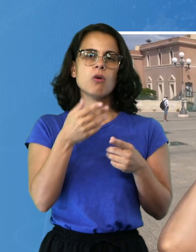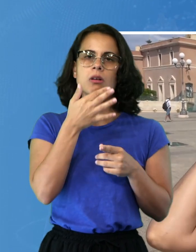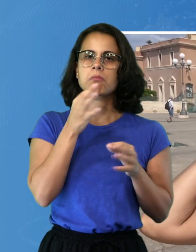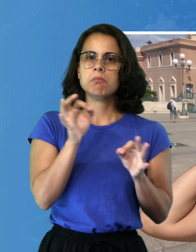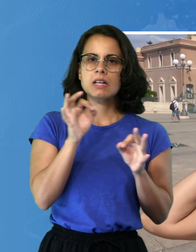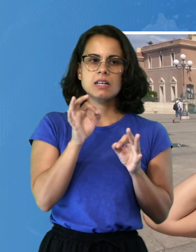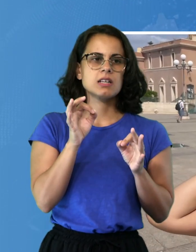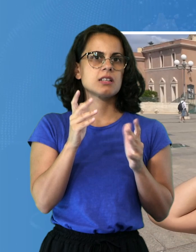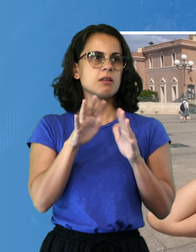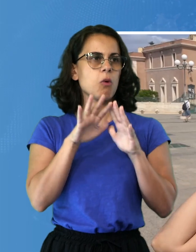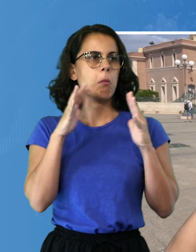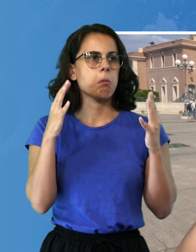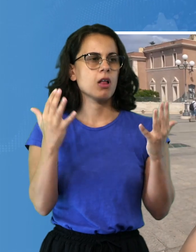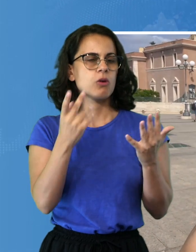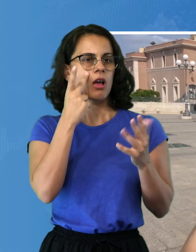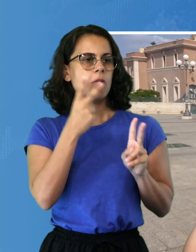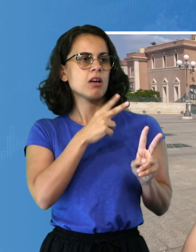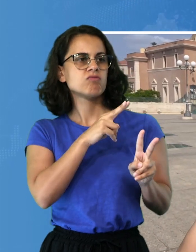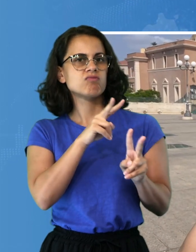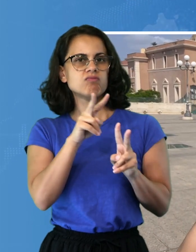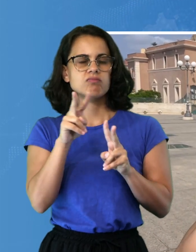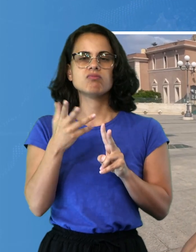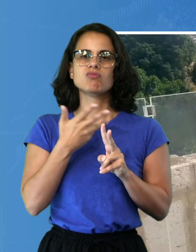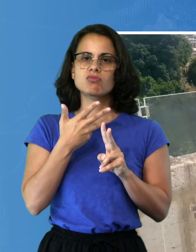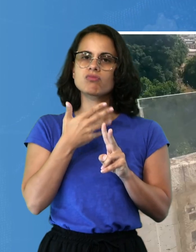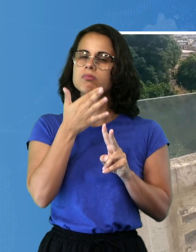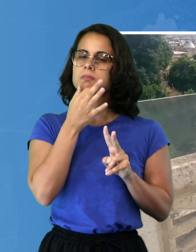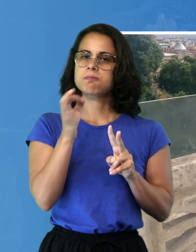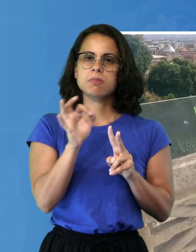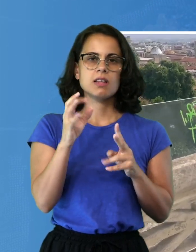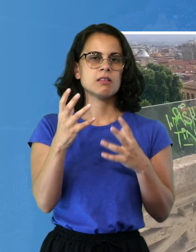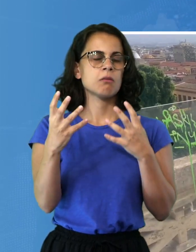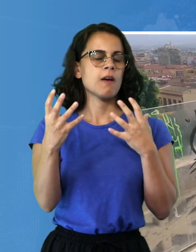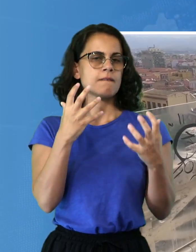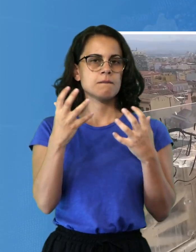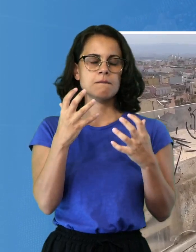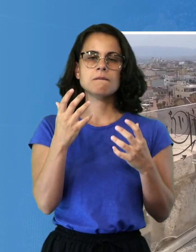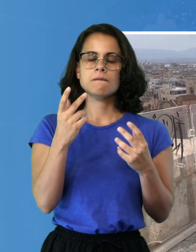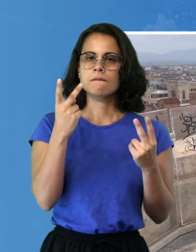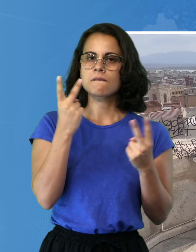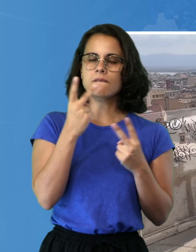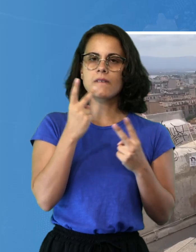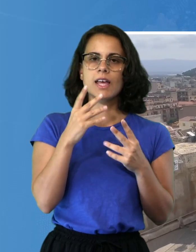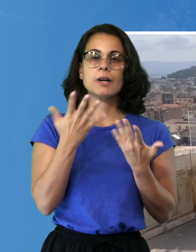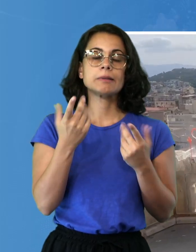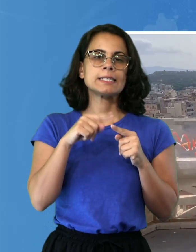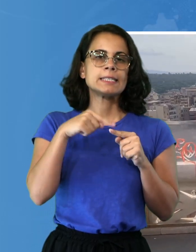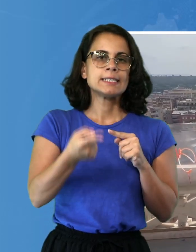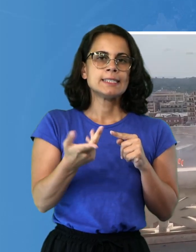panoramica che, devo dire, ti rapisce in un attimo. Poi, naturalmente, vediamo che